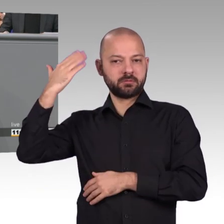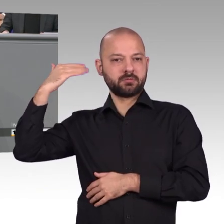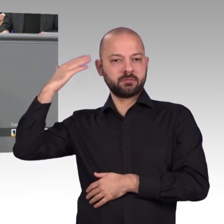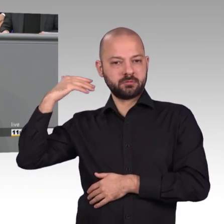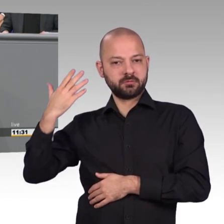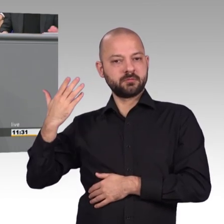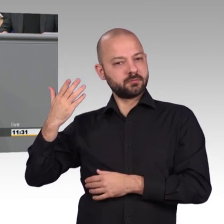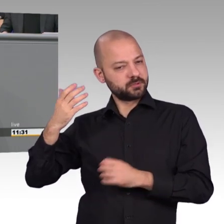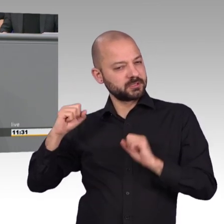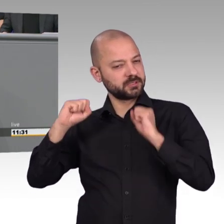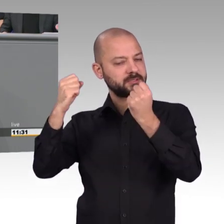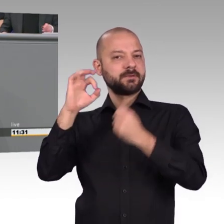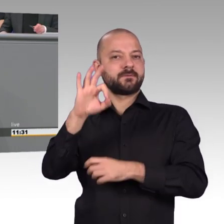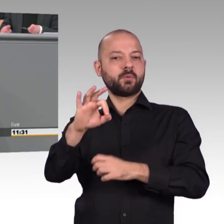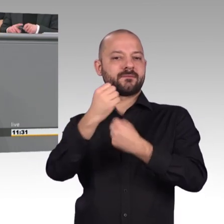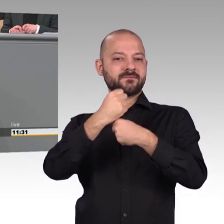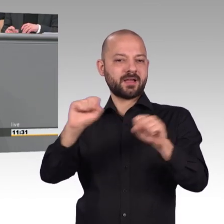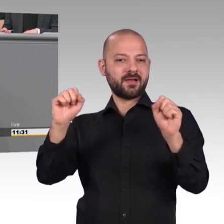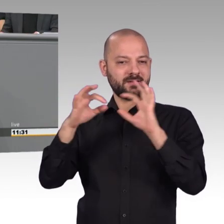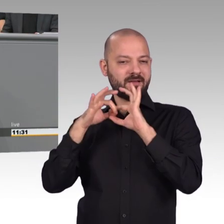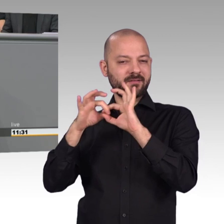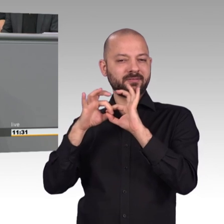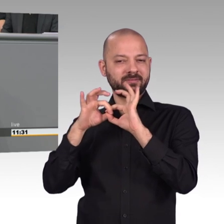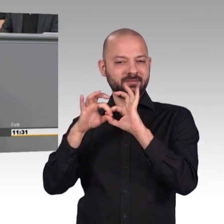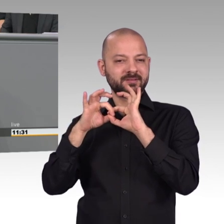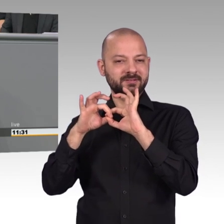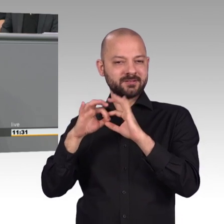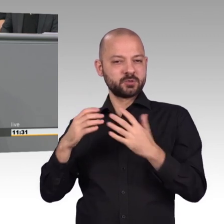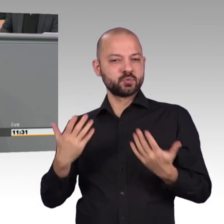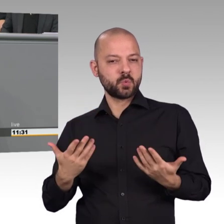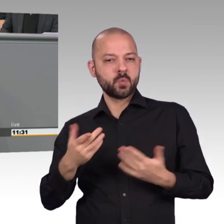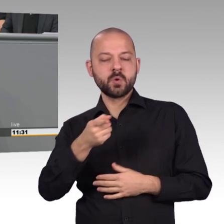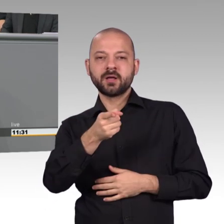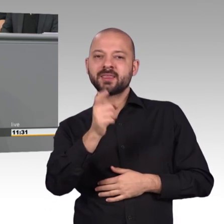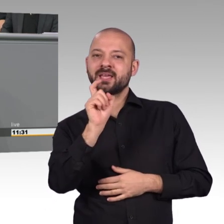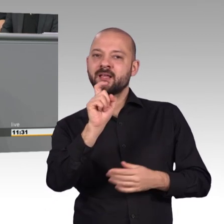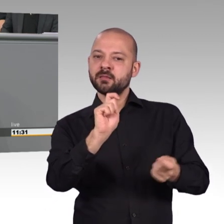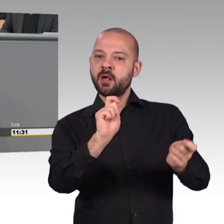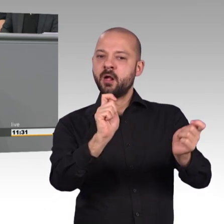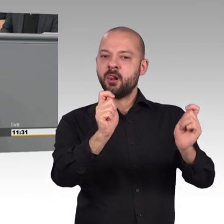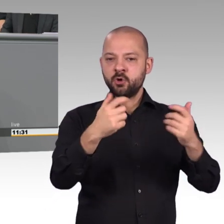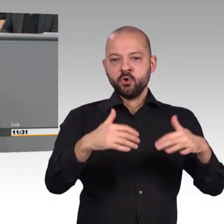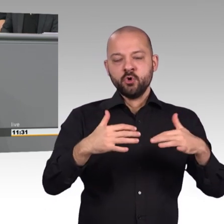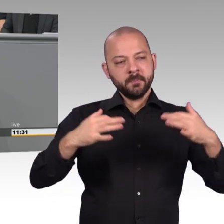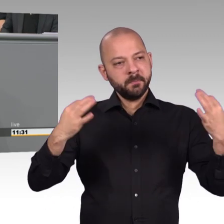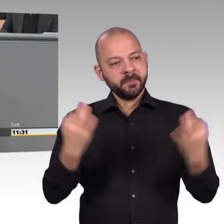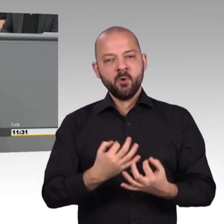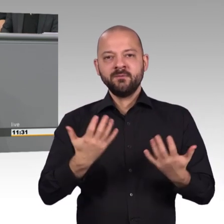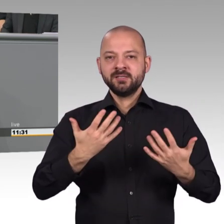Wahlprogramme an, zur letzten Bundestagswahl, so kam bei der CDU das Wort Verschlüsselung genau nullmal vor. Und bei der CSU kam